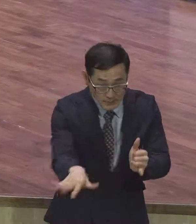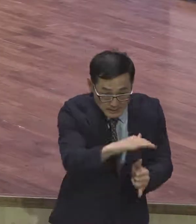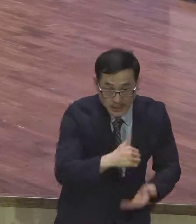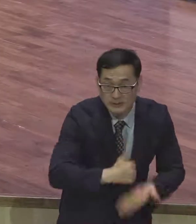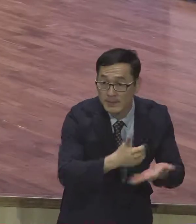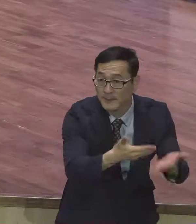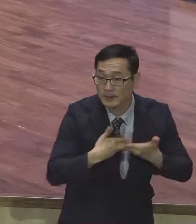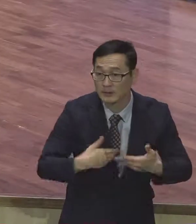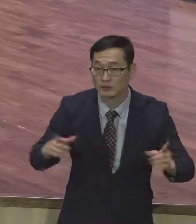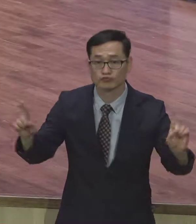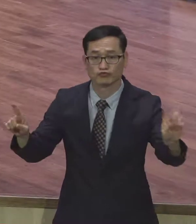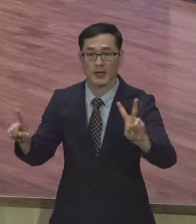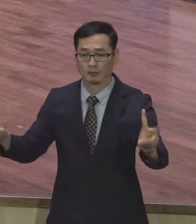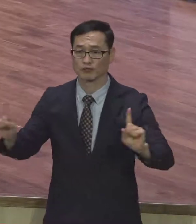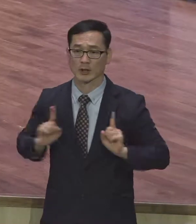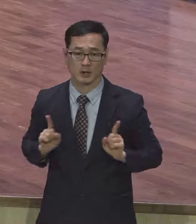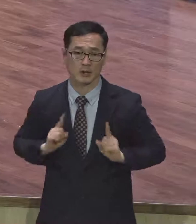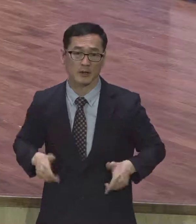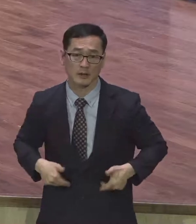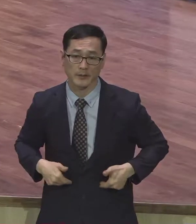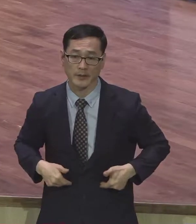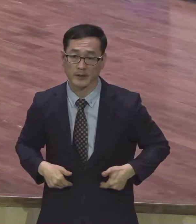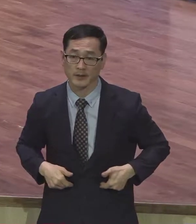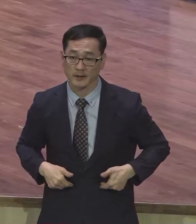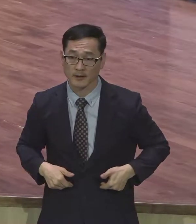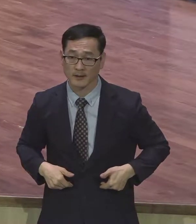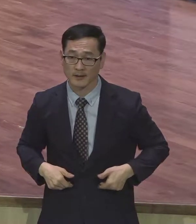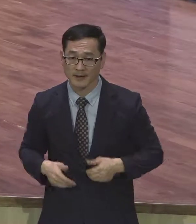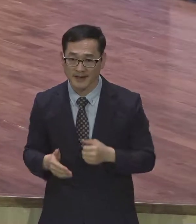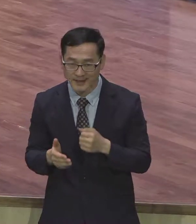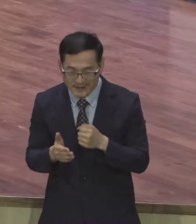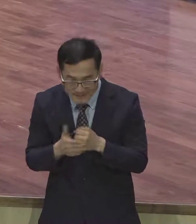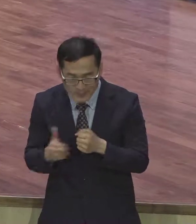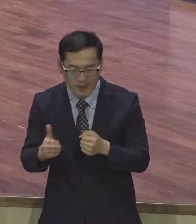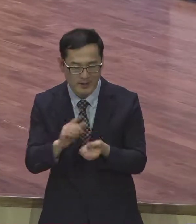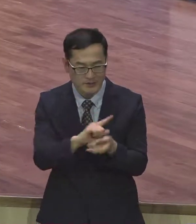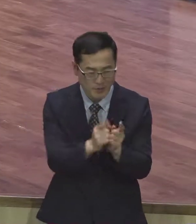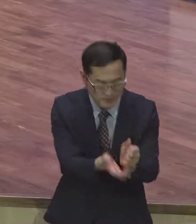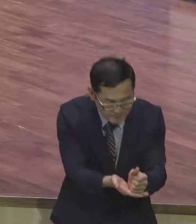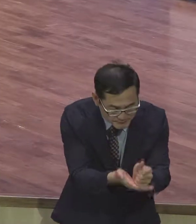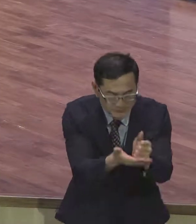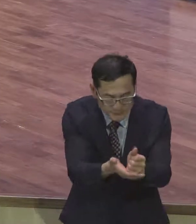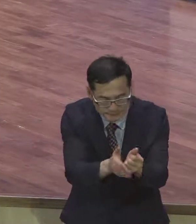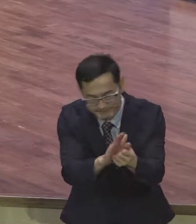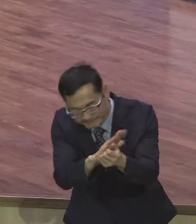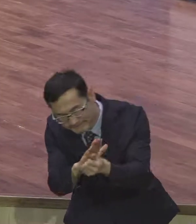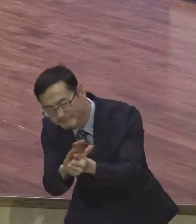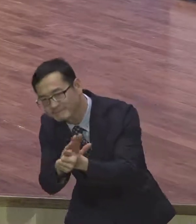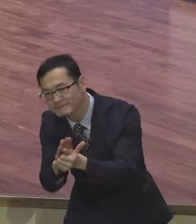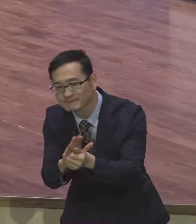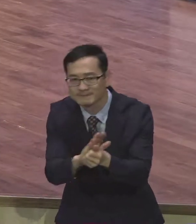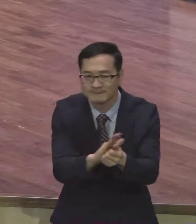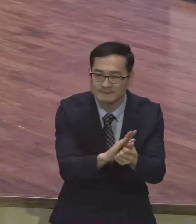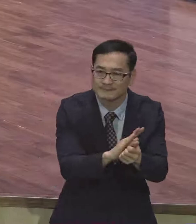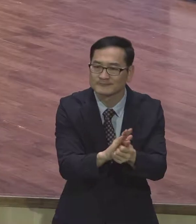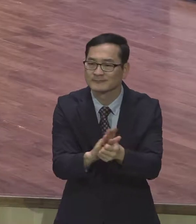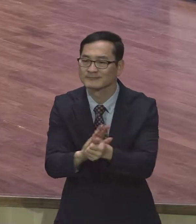이것을 위해서 서로 모여 화평의 일과 덕을 세우는 일에 힘쓰는 존재가 돼야 한다는 사실을